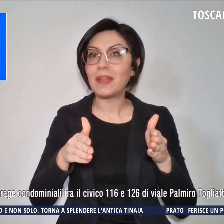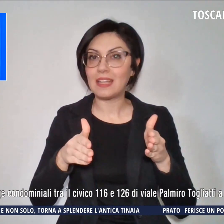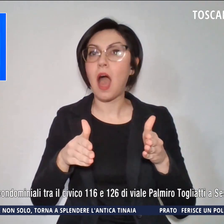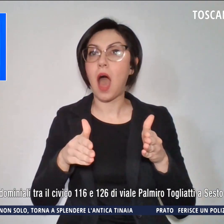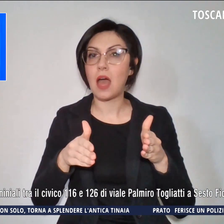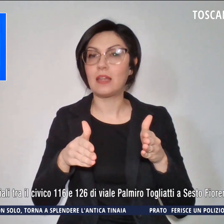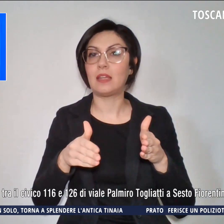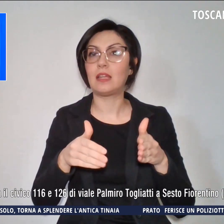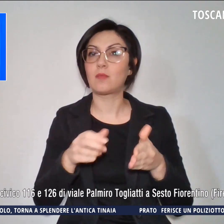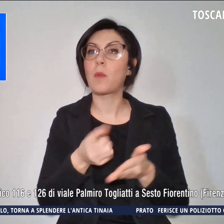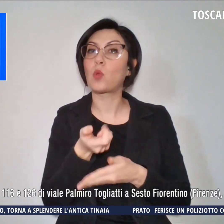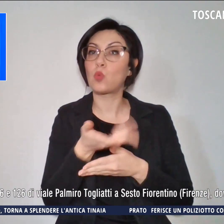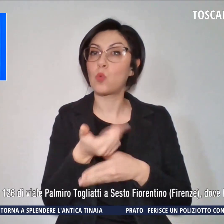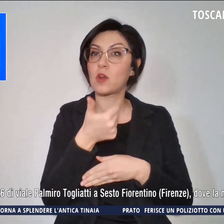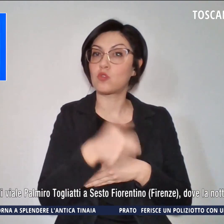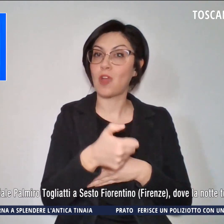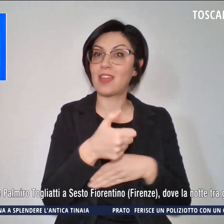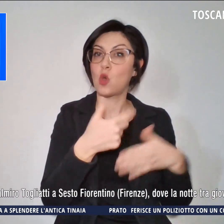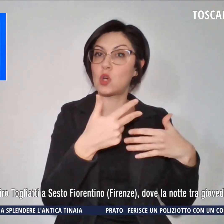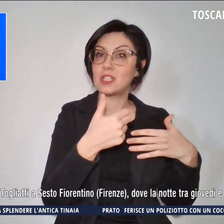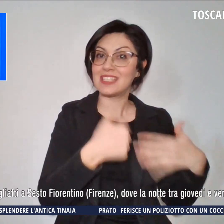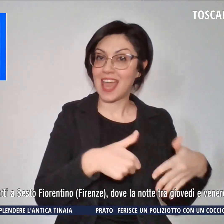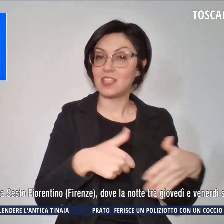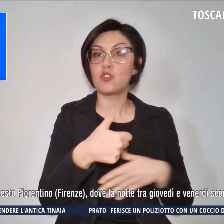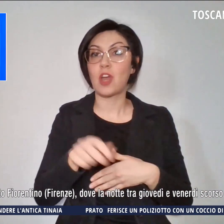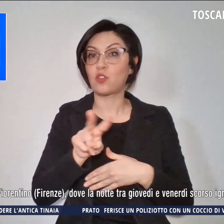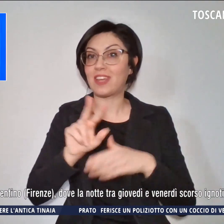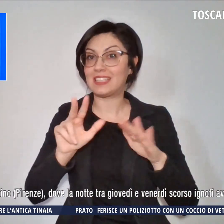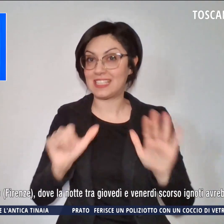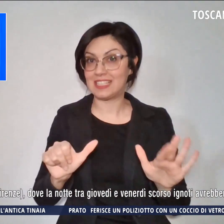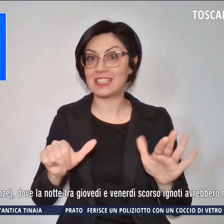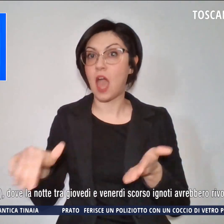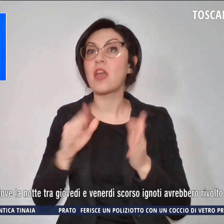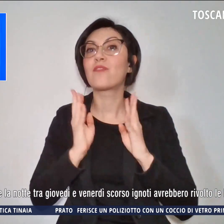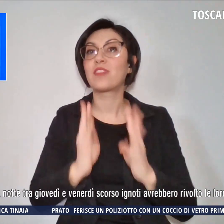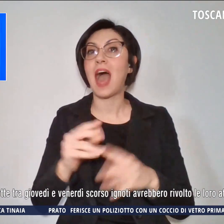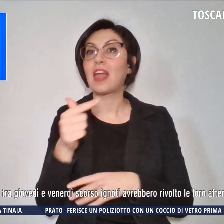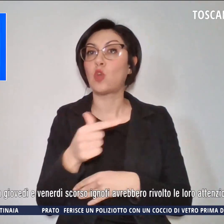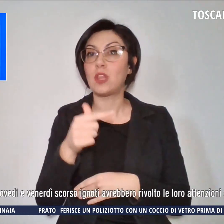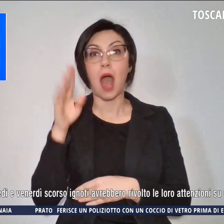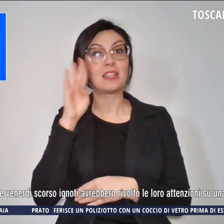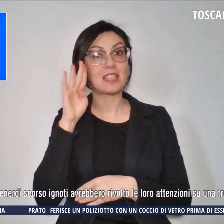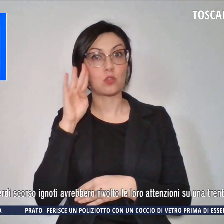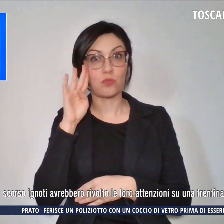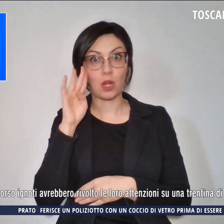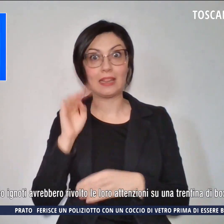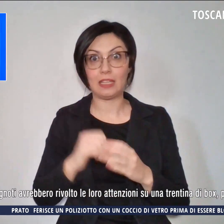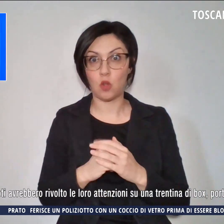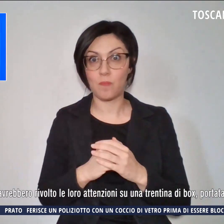civico 116 e 126 di Viale Togliatti a Sesto Fiorentino. La